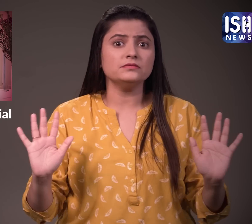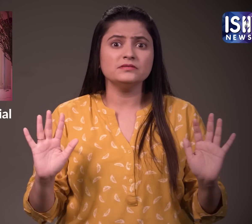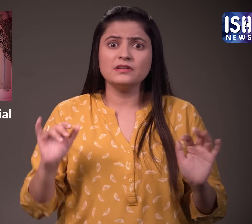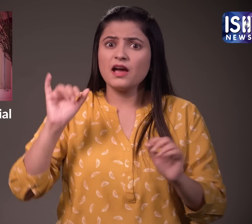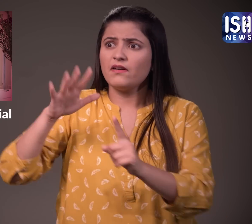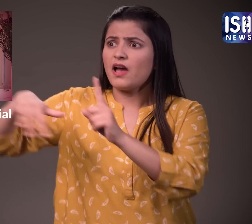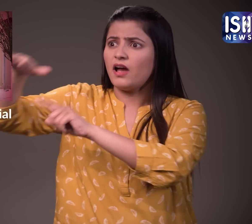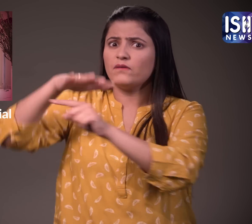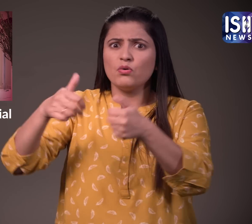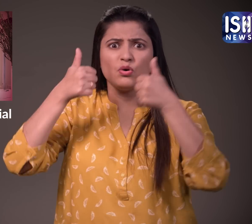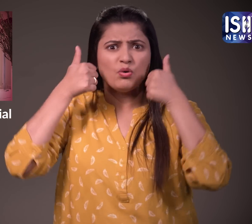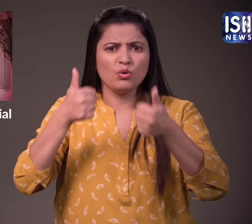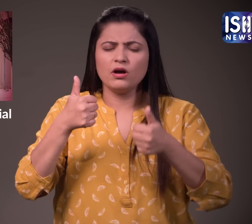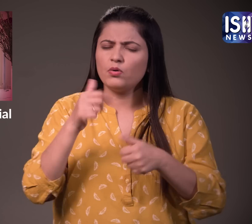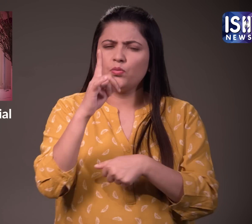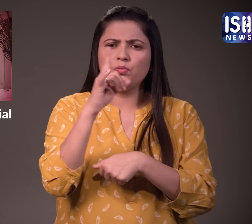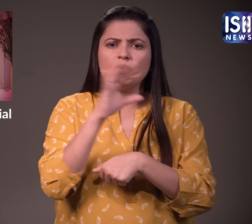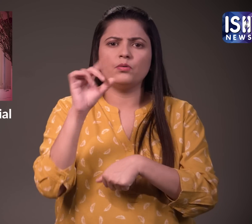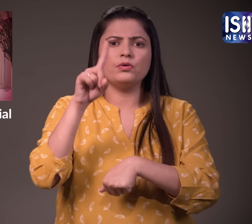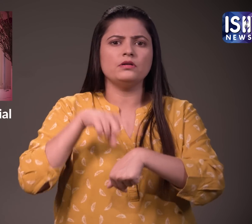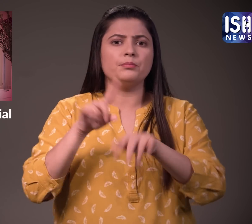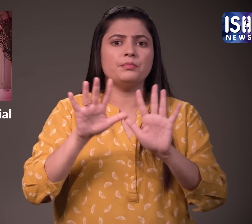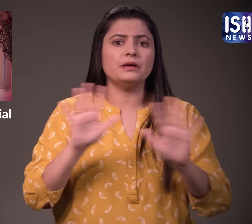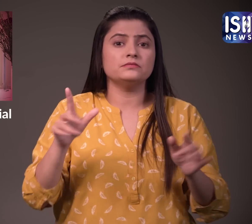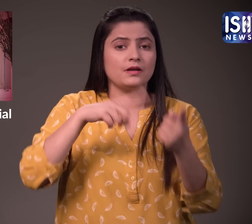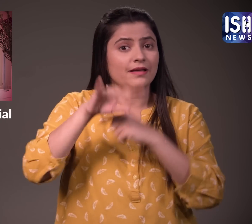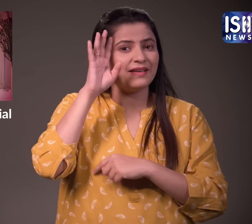आम तोर पर सप्ता में किवल एक बार परियाप्त होता है यह राद रखे